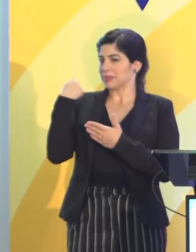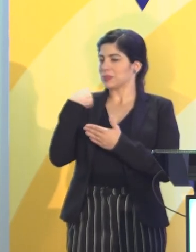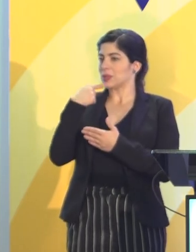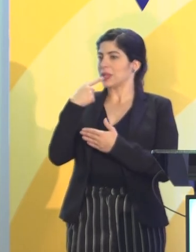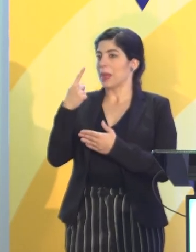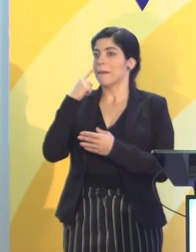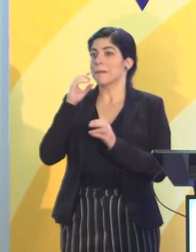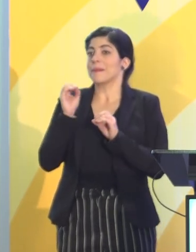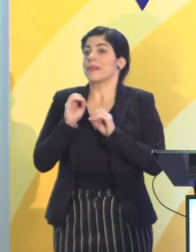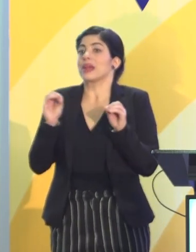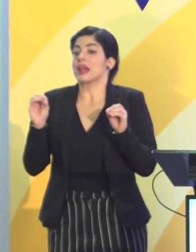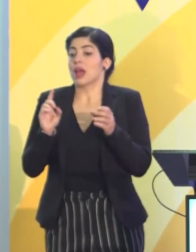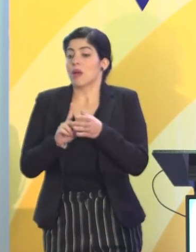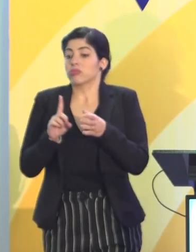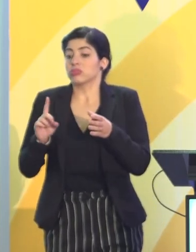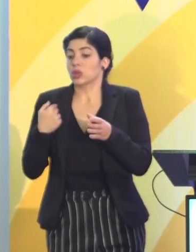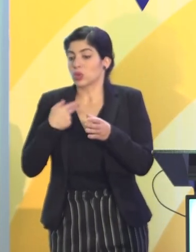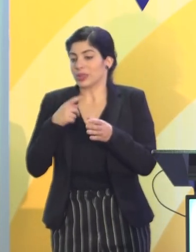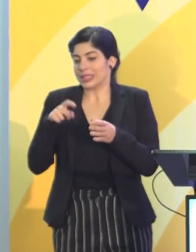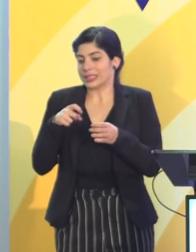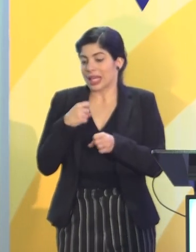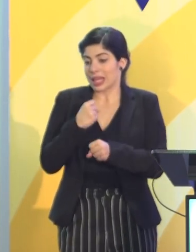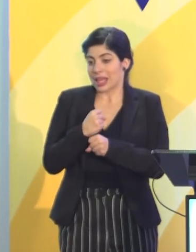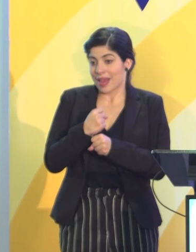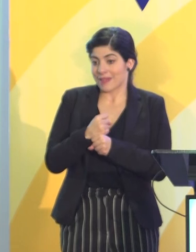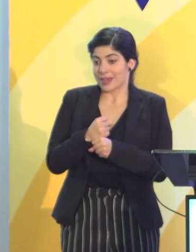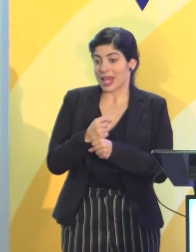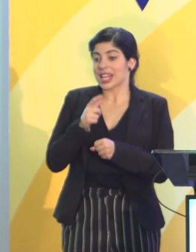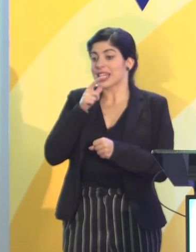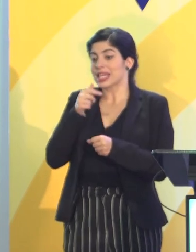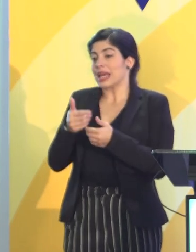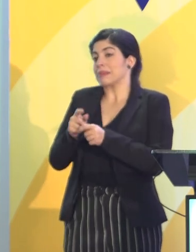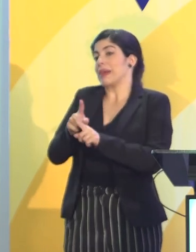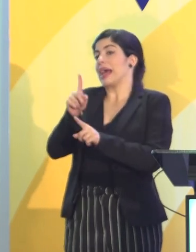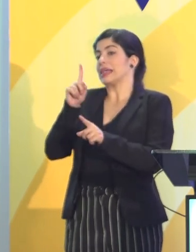ratito para que nadie se quede atrás, tenemos que trabajar con los que están más atrás,